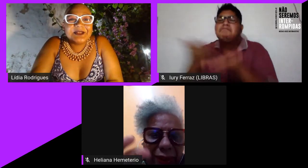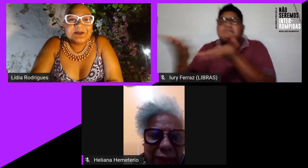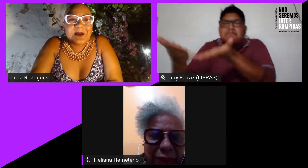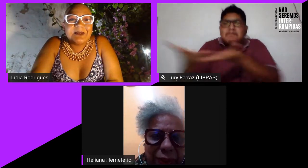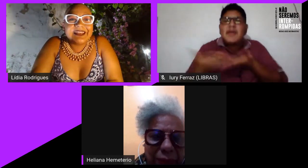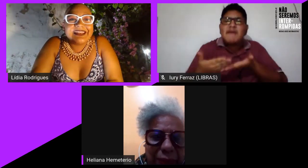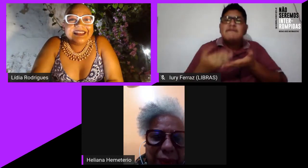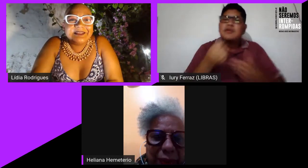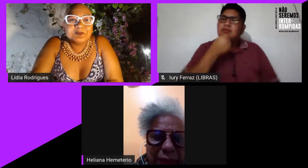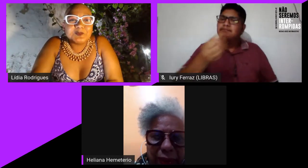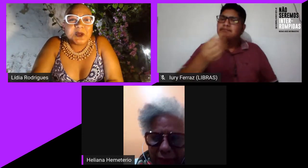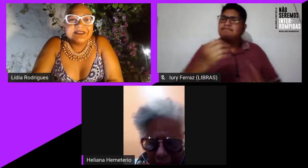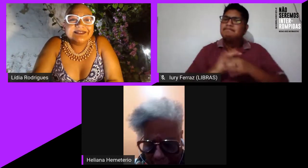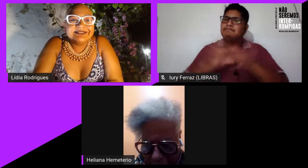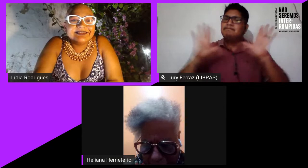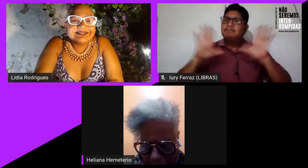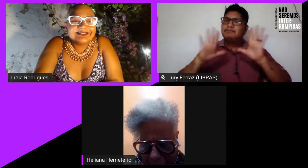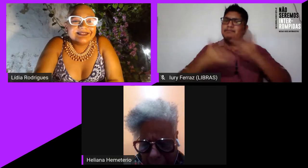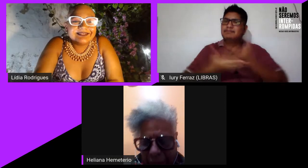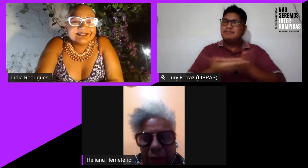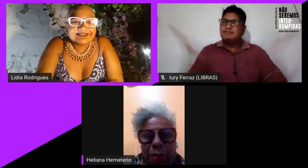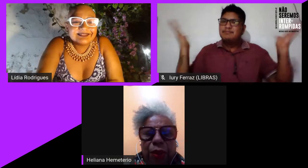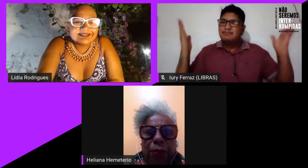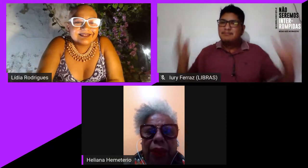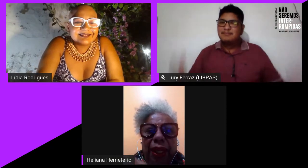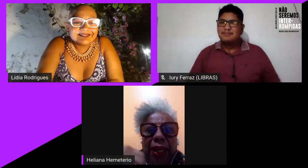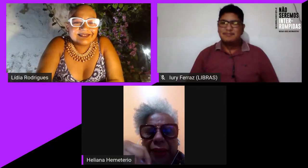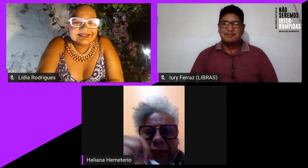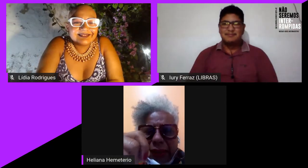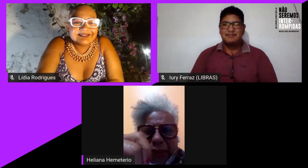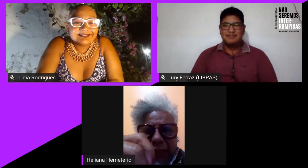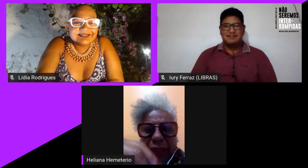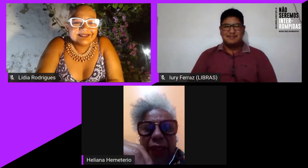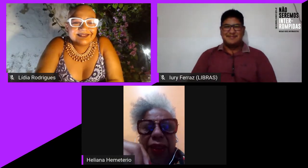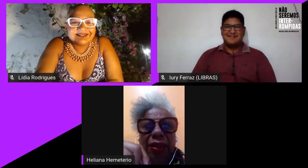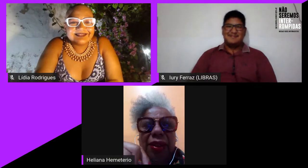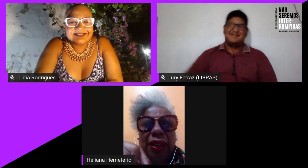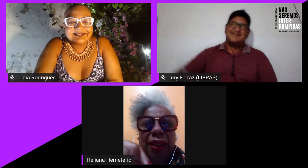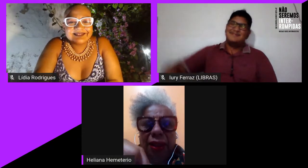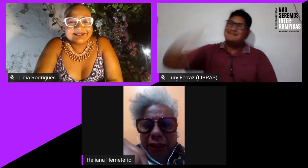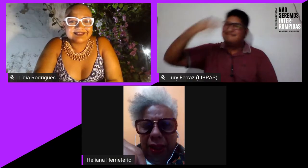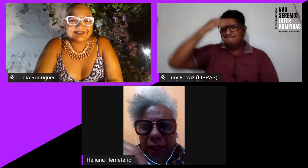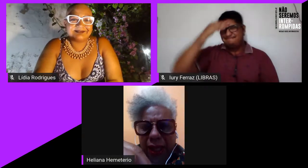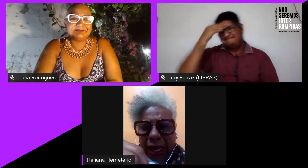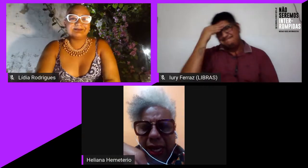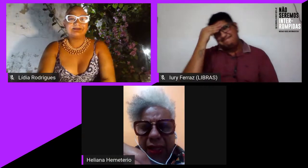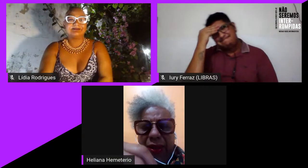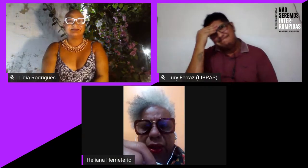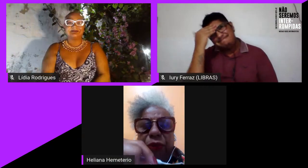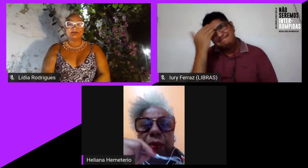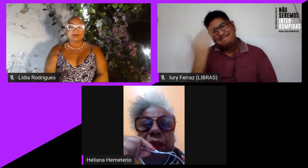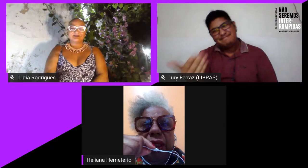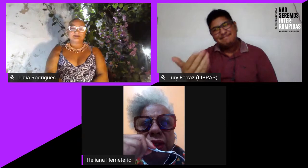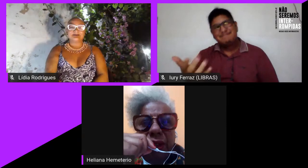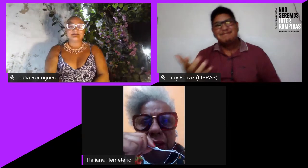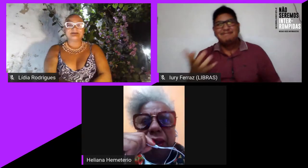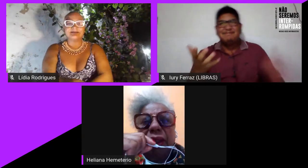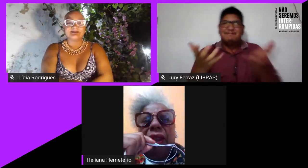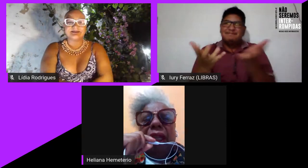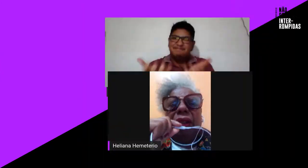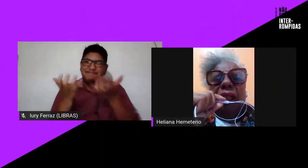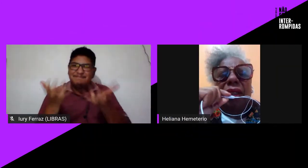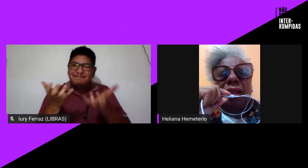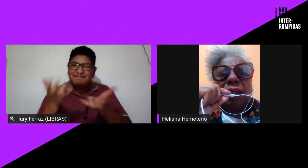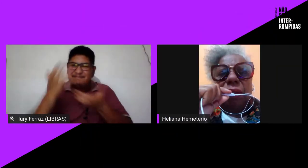A fala é toda sua. Brilhe. Muito obrigada. Eu quero agradecer a Ação Feminista,